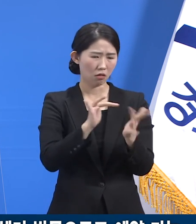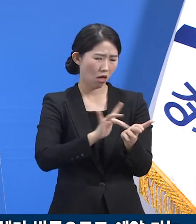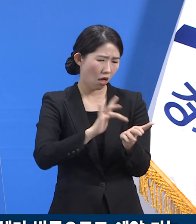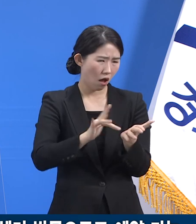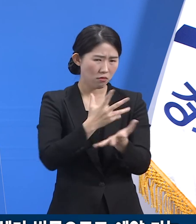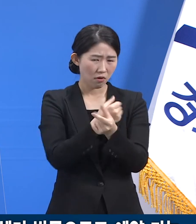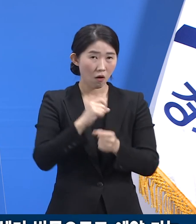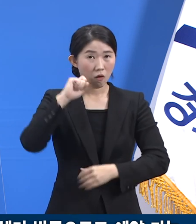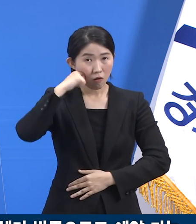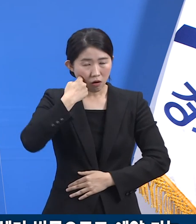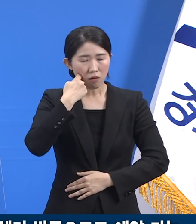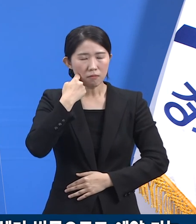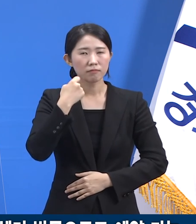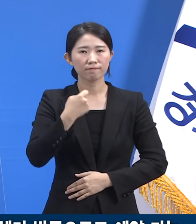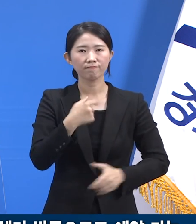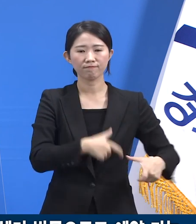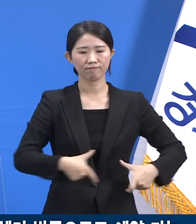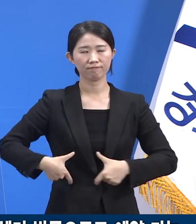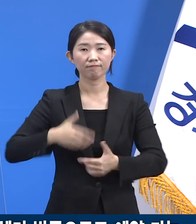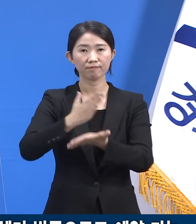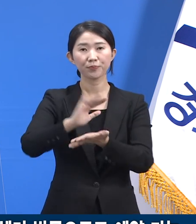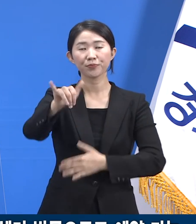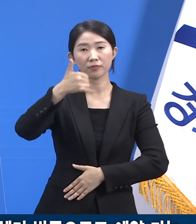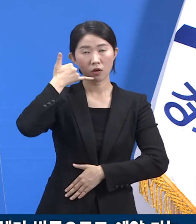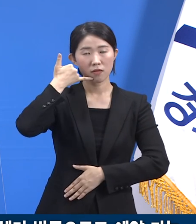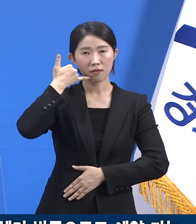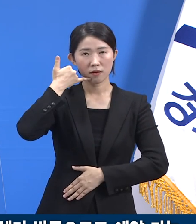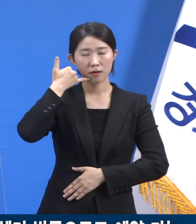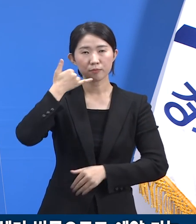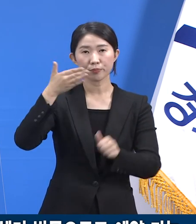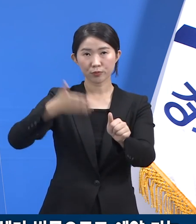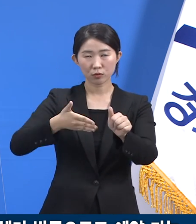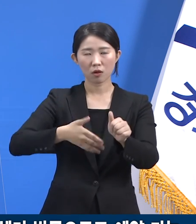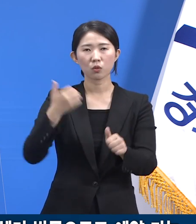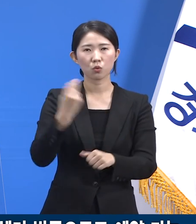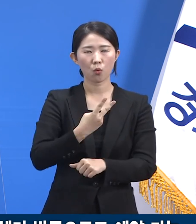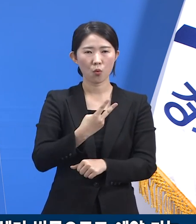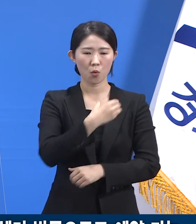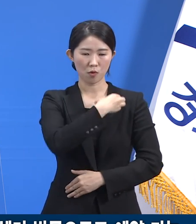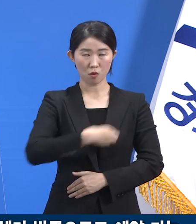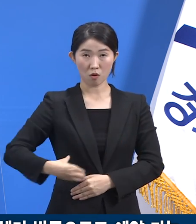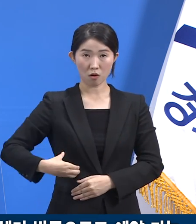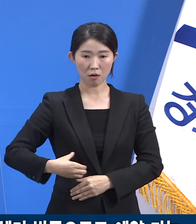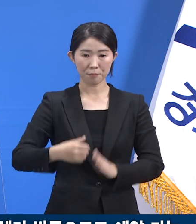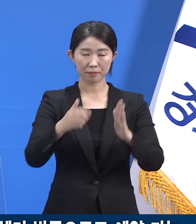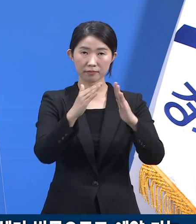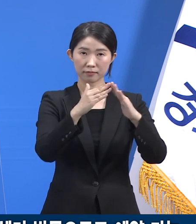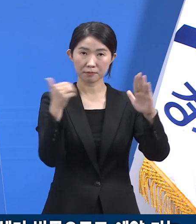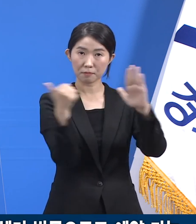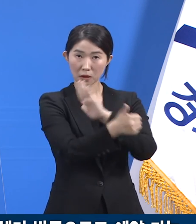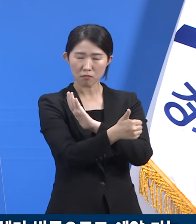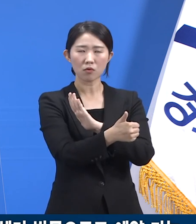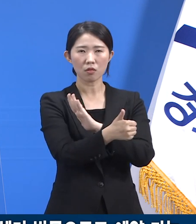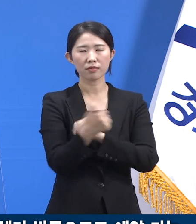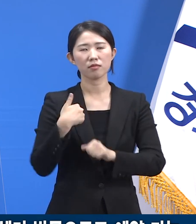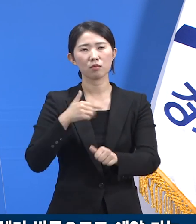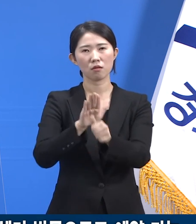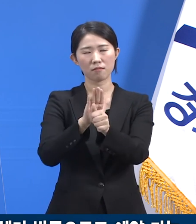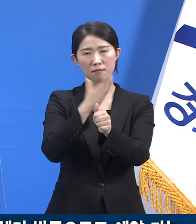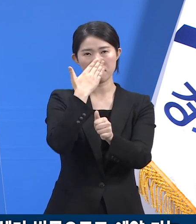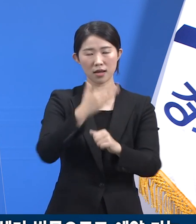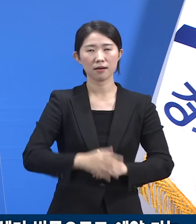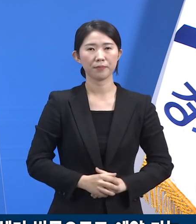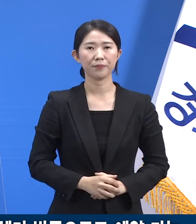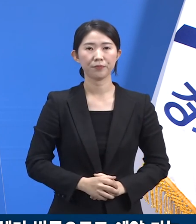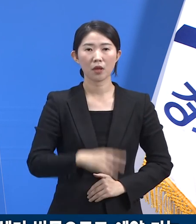주저없이 콜센터로 전화하시거나 행정복지센터를 방문하시면 도와드립니다. 보호자나